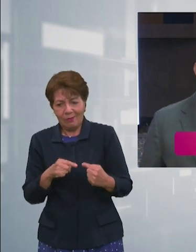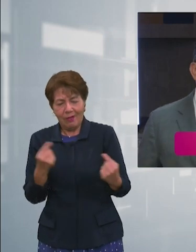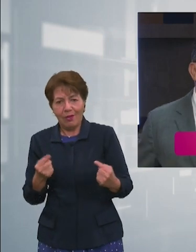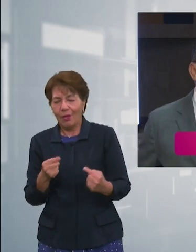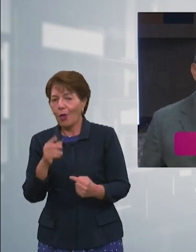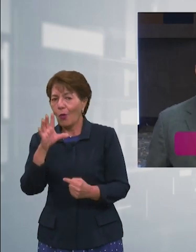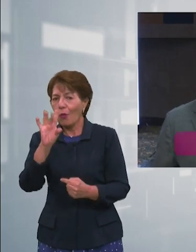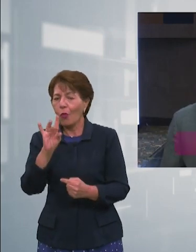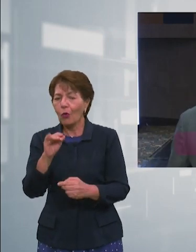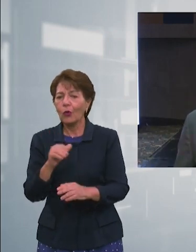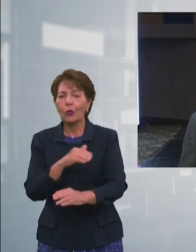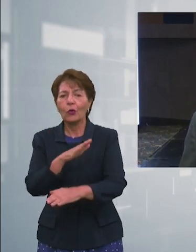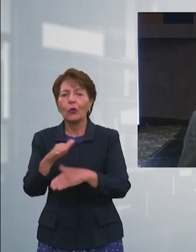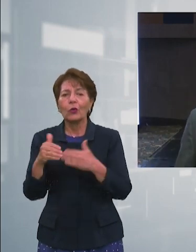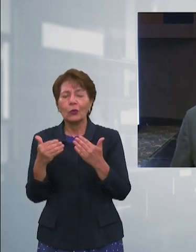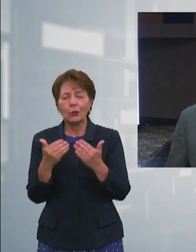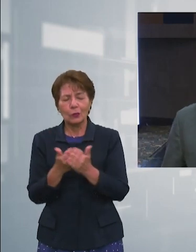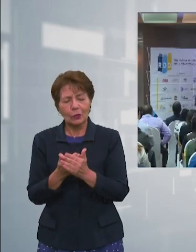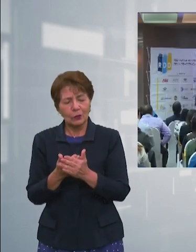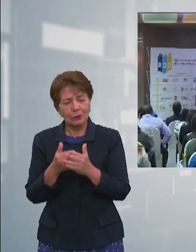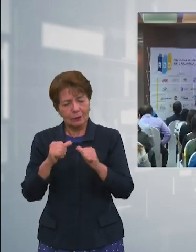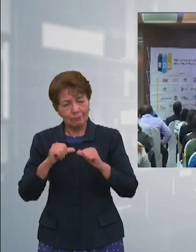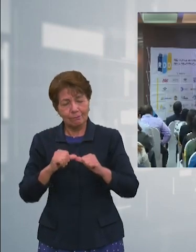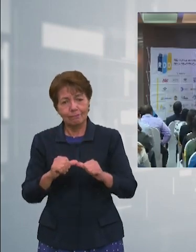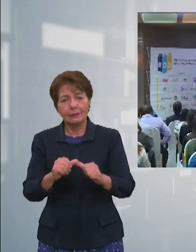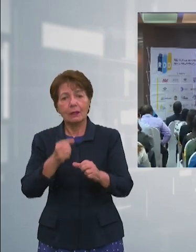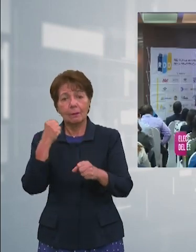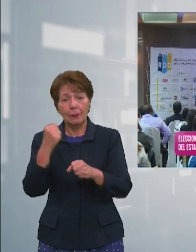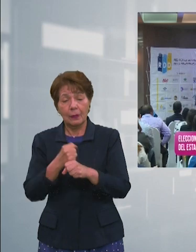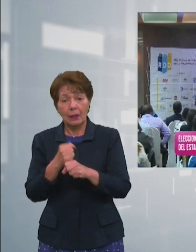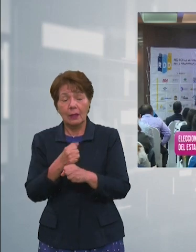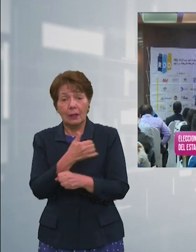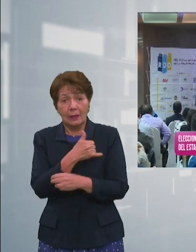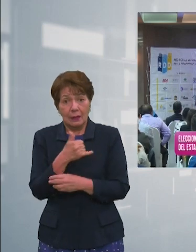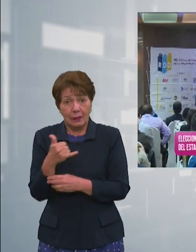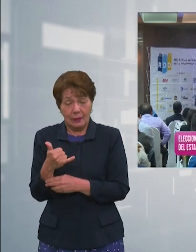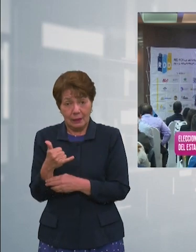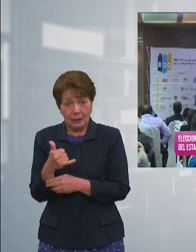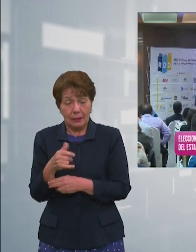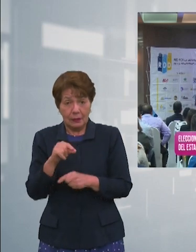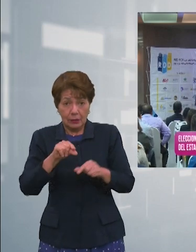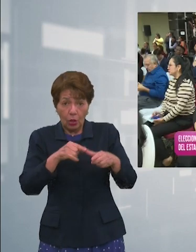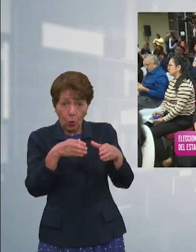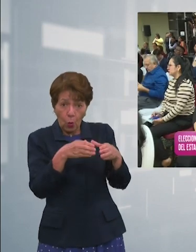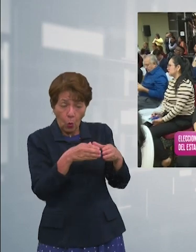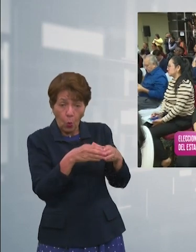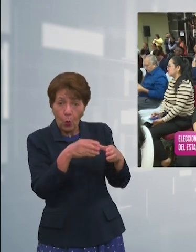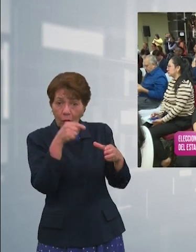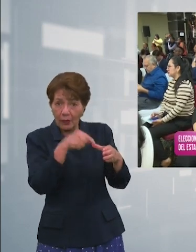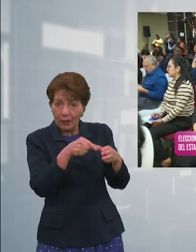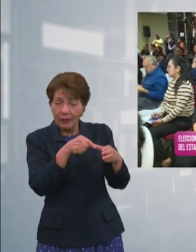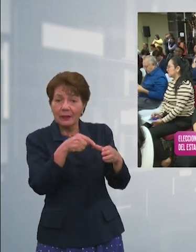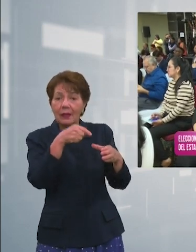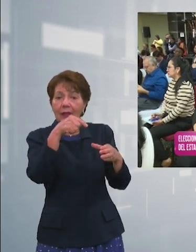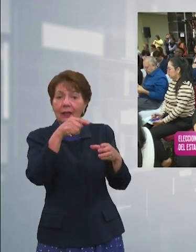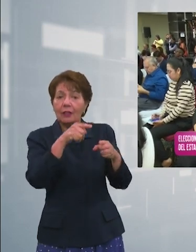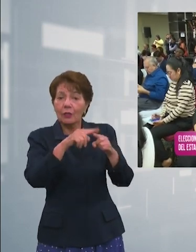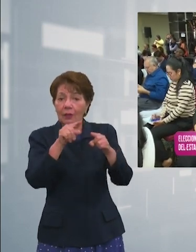habilitante para ejercer su trabajo. En tanto esta red que aglutina diferentes organizaciones civiles denunció el